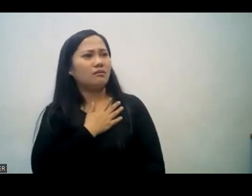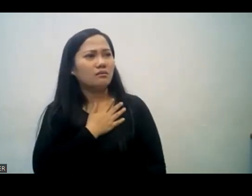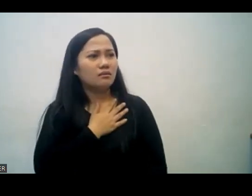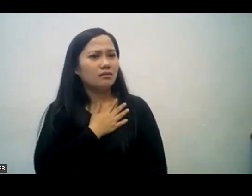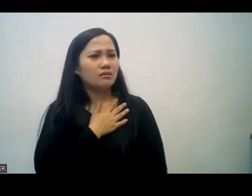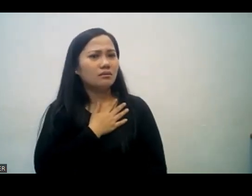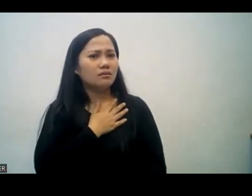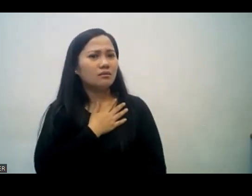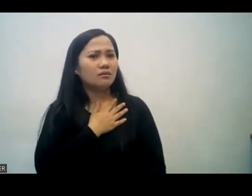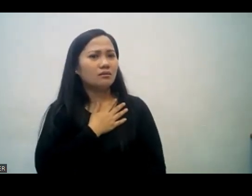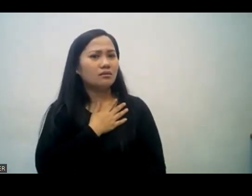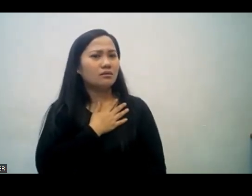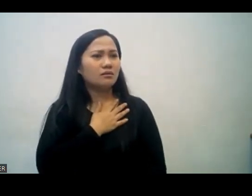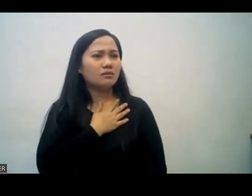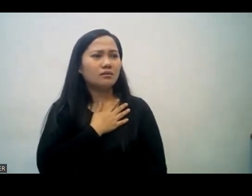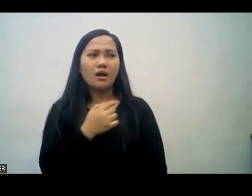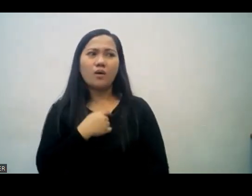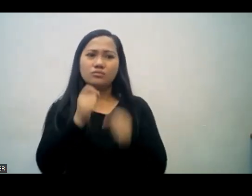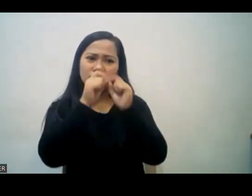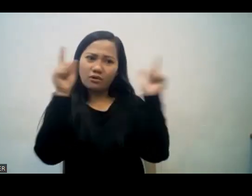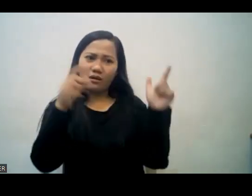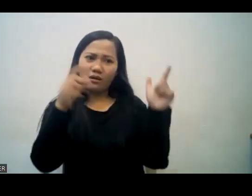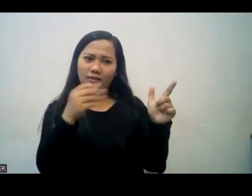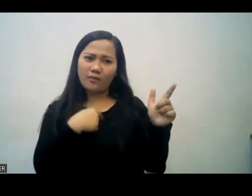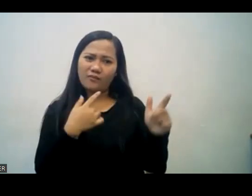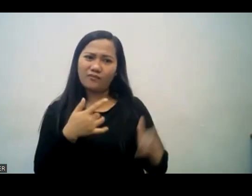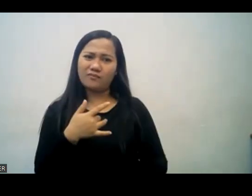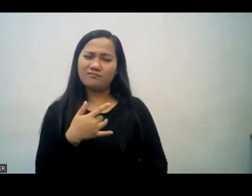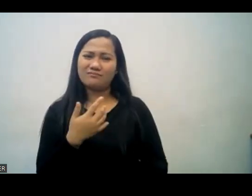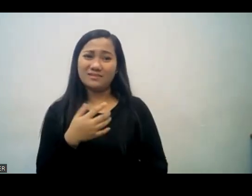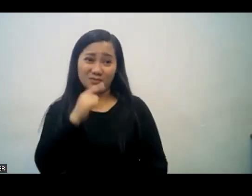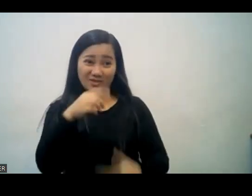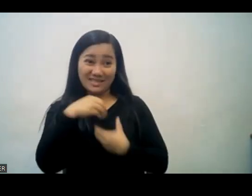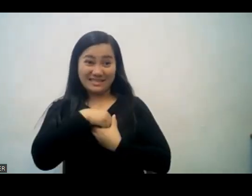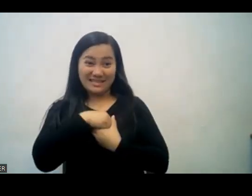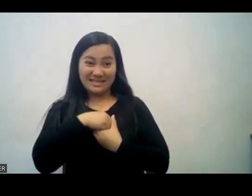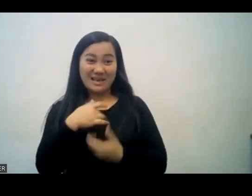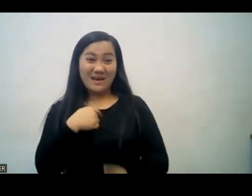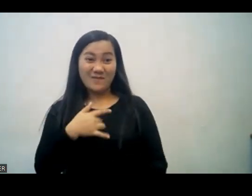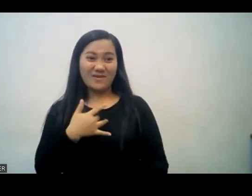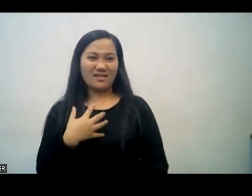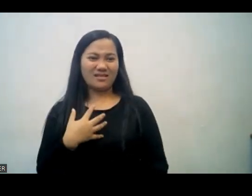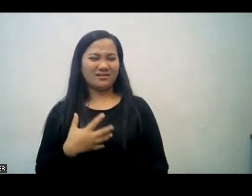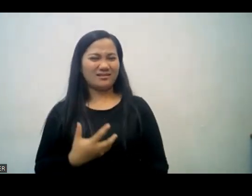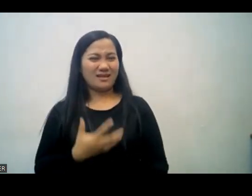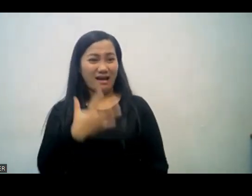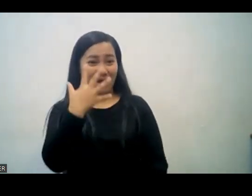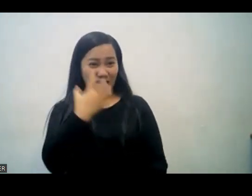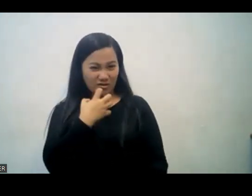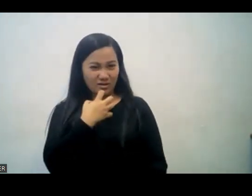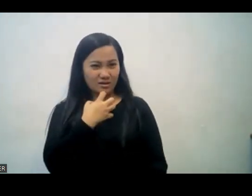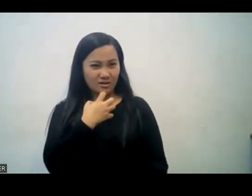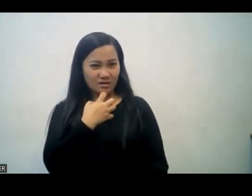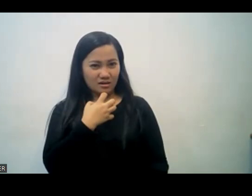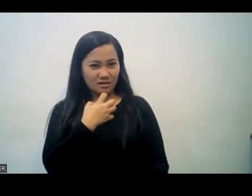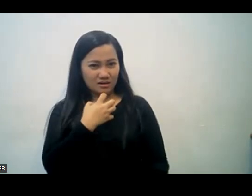I got angry. Kaya nagulat po ako pero sa totoo lang alam niyo po ako nagalit. Because of the word